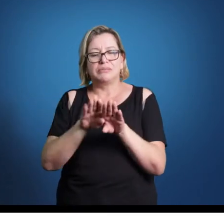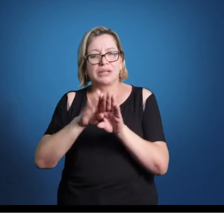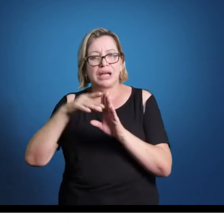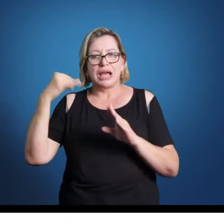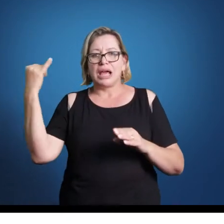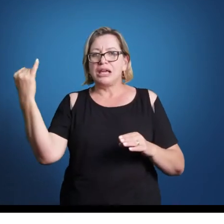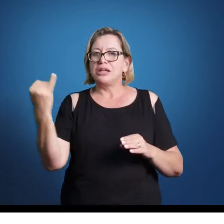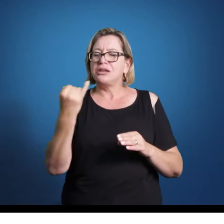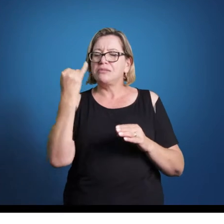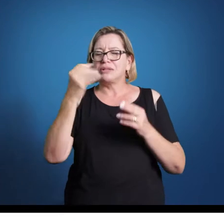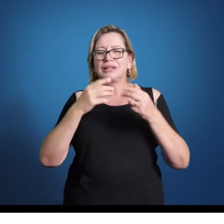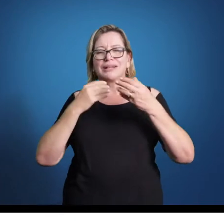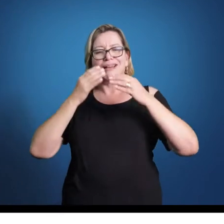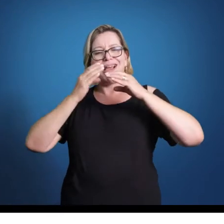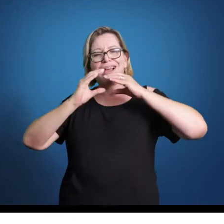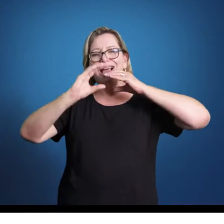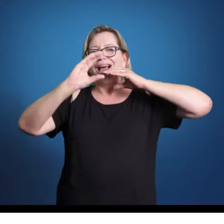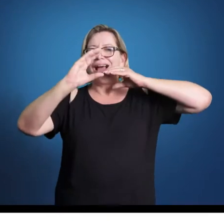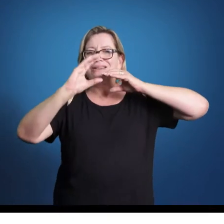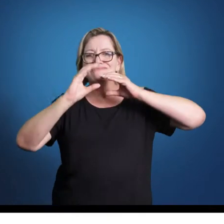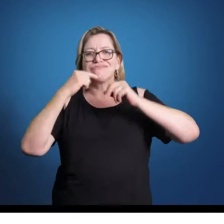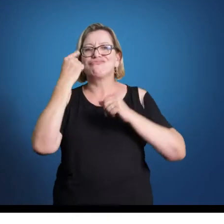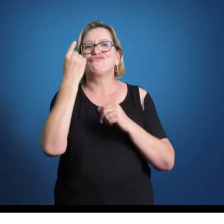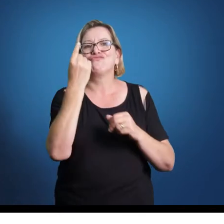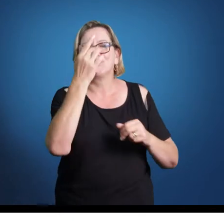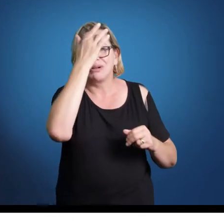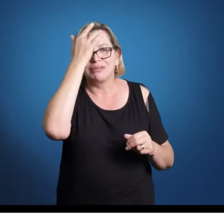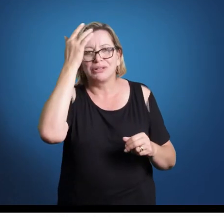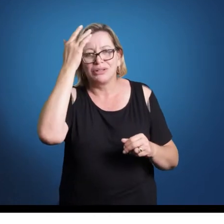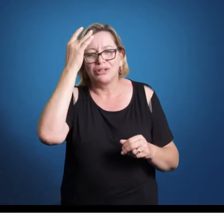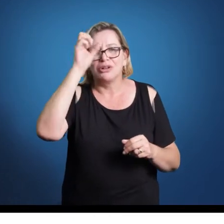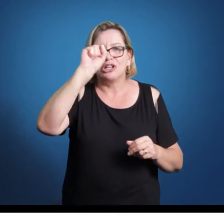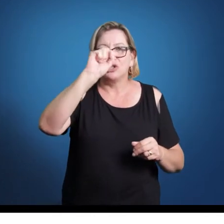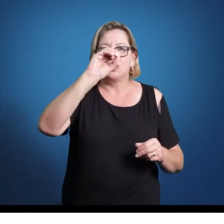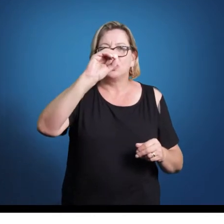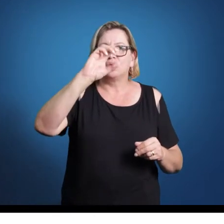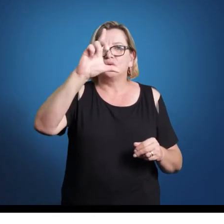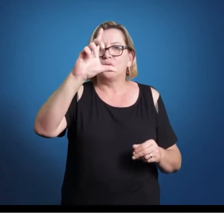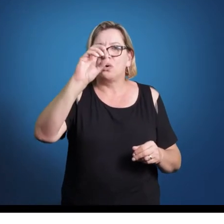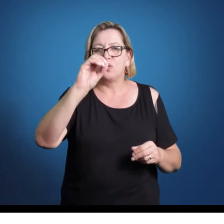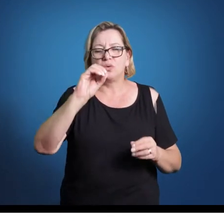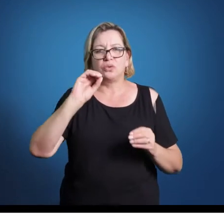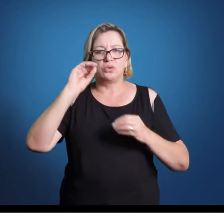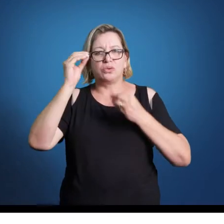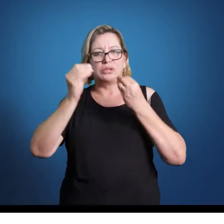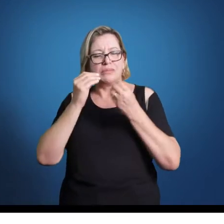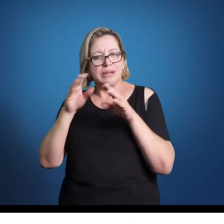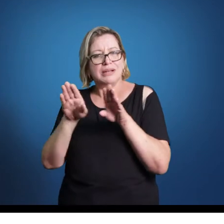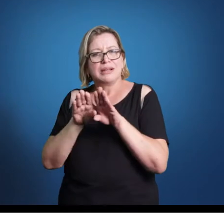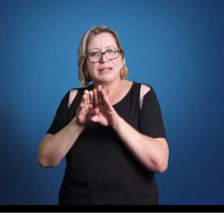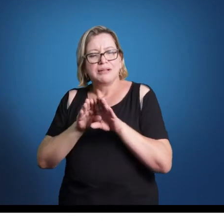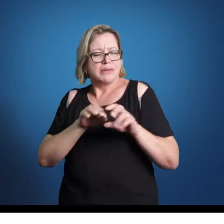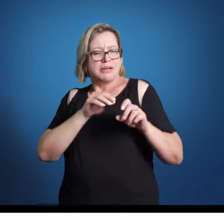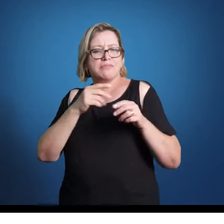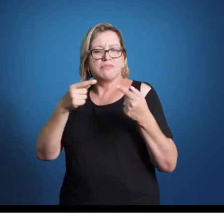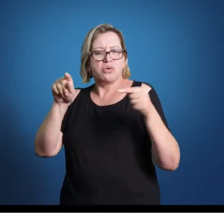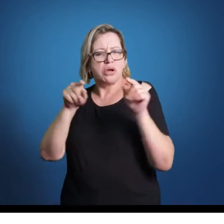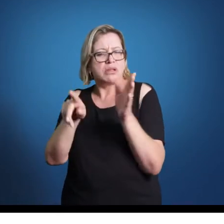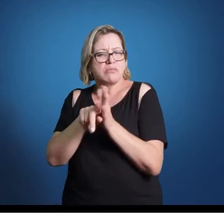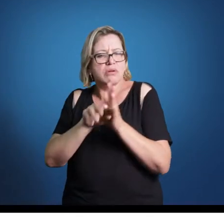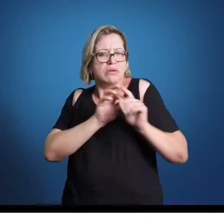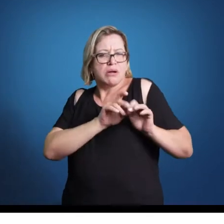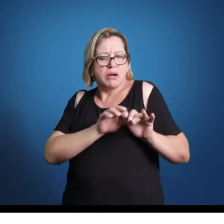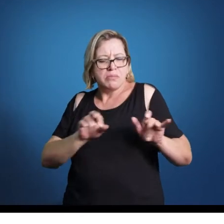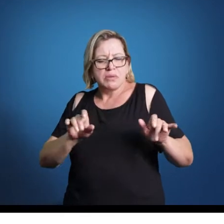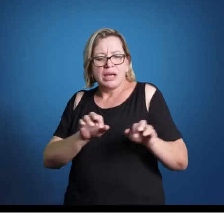para o surgimento da virtuosa e do desenvolvimento da virtuosa, sonatas para piano, sonatas para flauta, sonatas para violino, todos os solos,